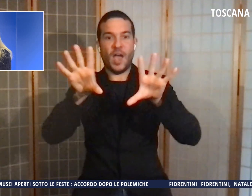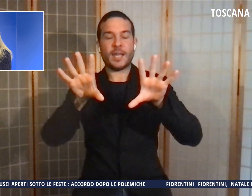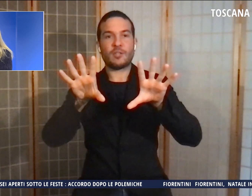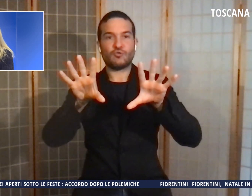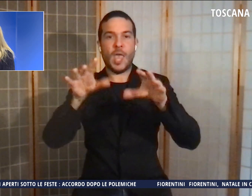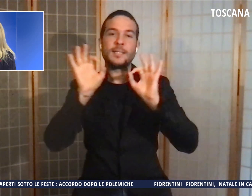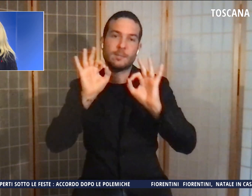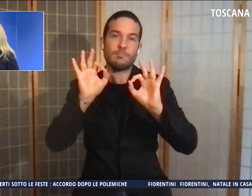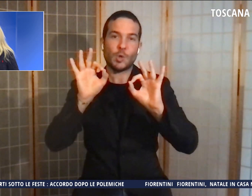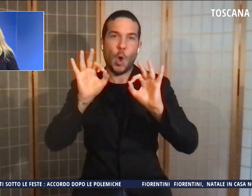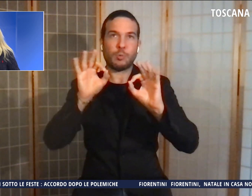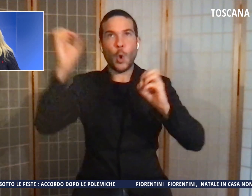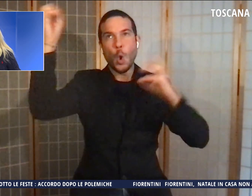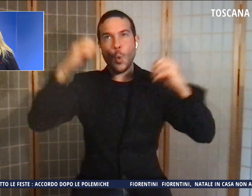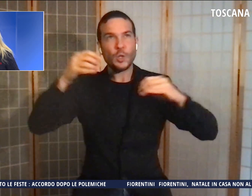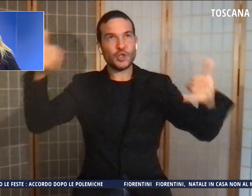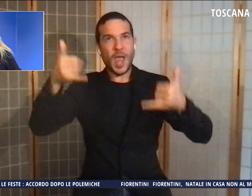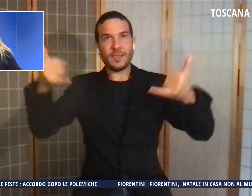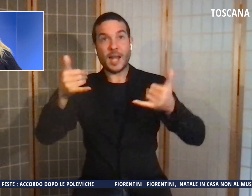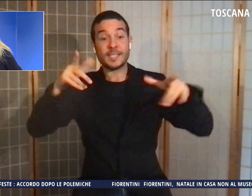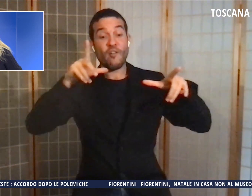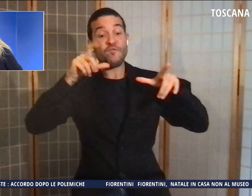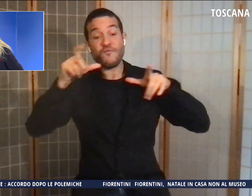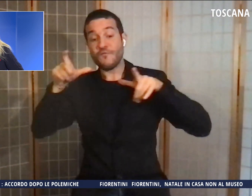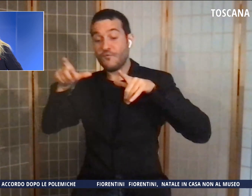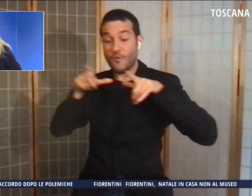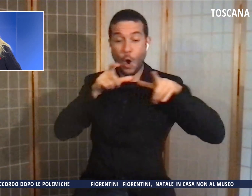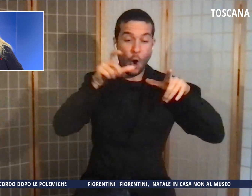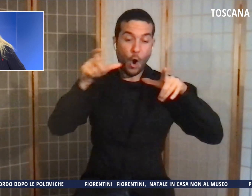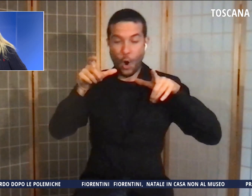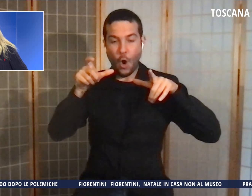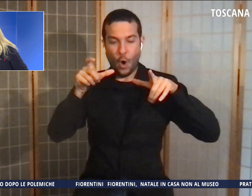e foto dall'alto per immortalare l'opera completa.